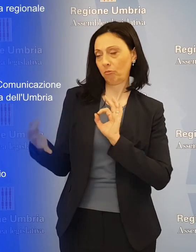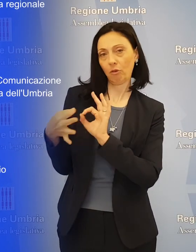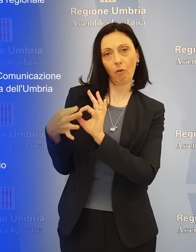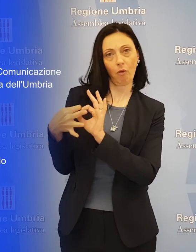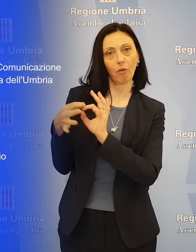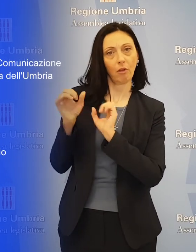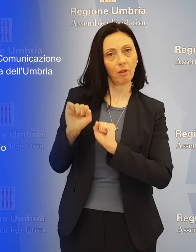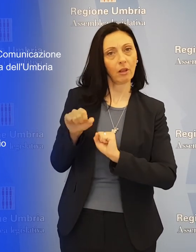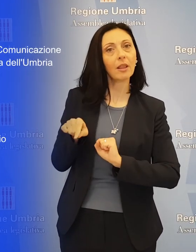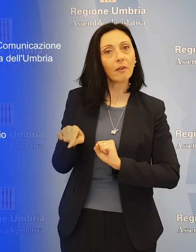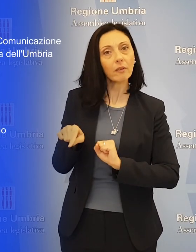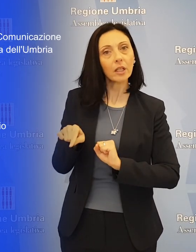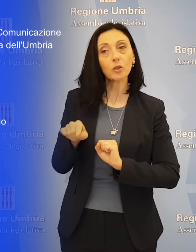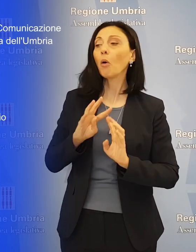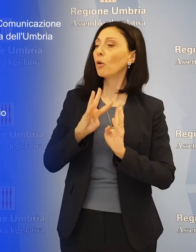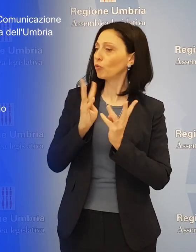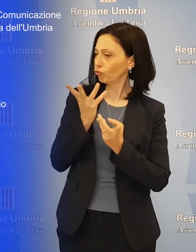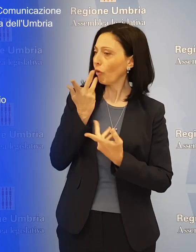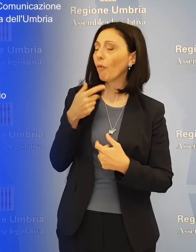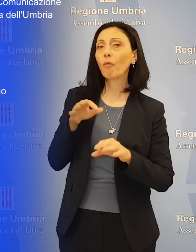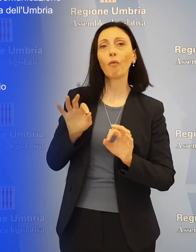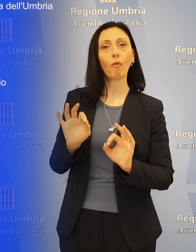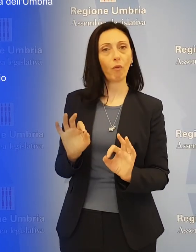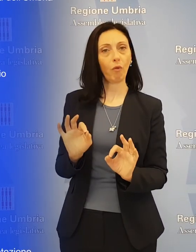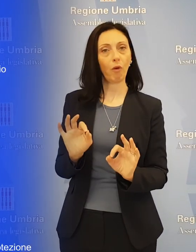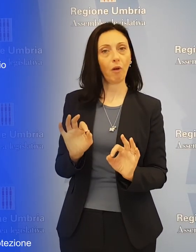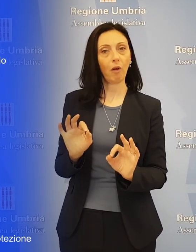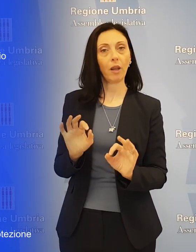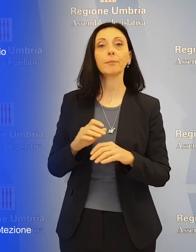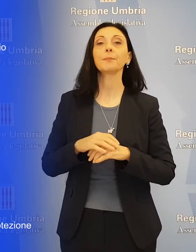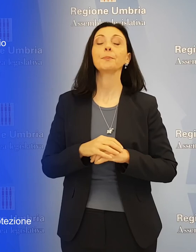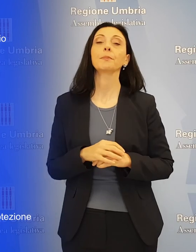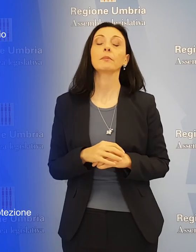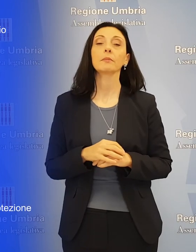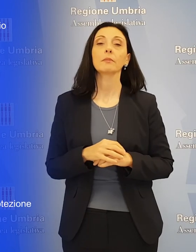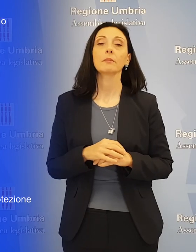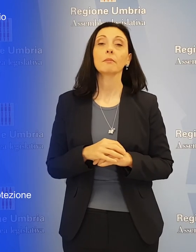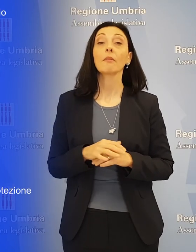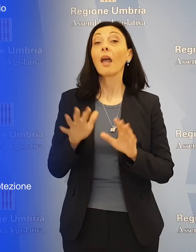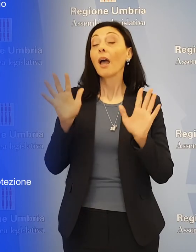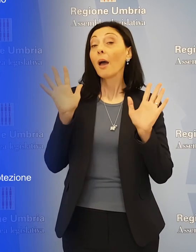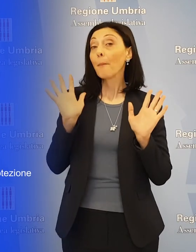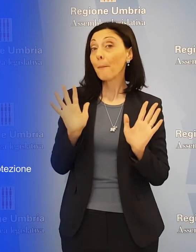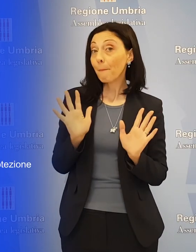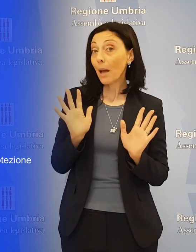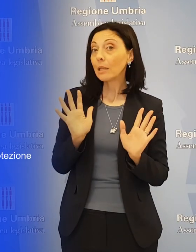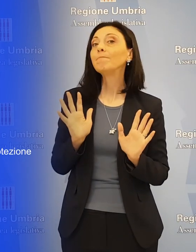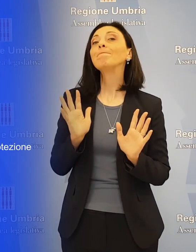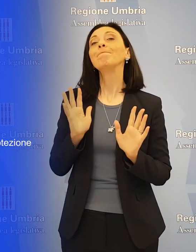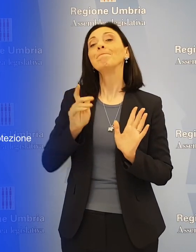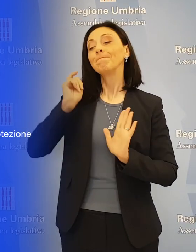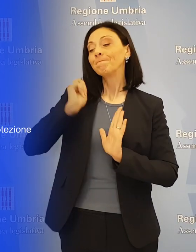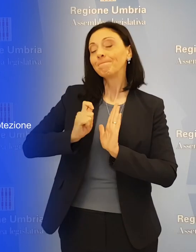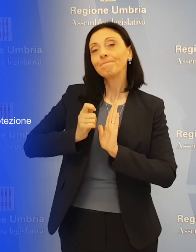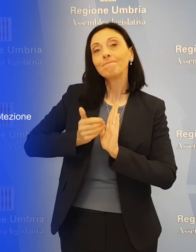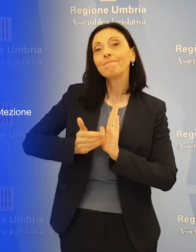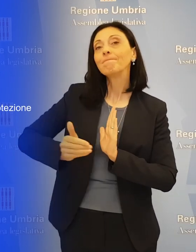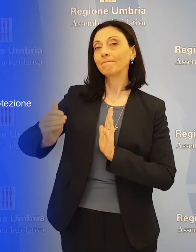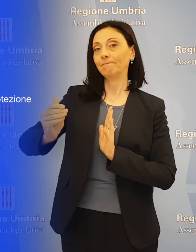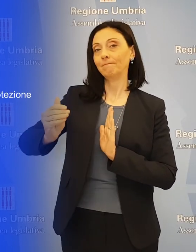condivise è parte della volontà dell'esecutivo, ha detto il vicepresidente della Giunta. Ma ciò si potrà attivare solo nel momento in